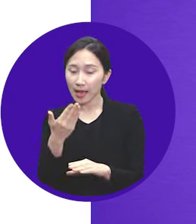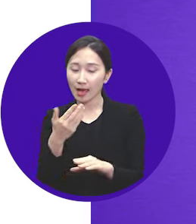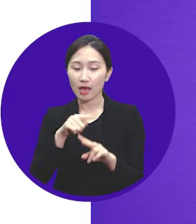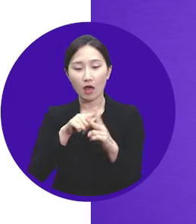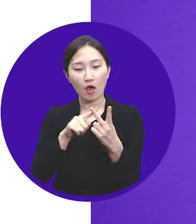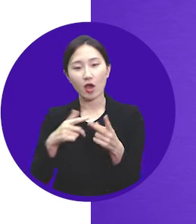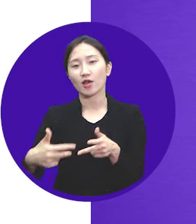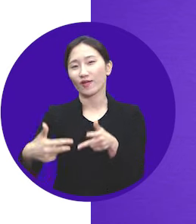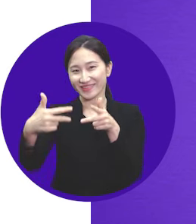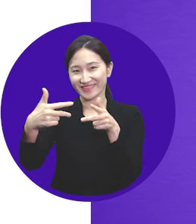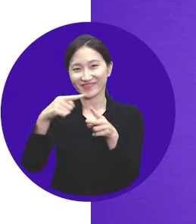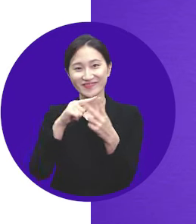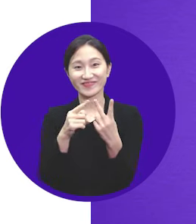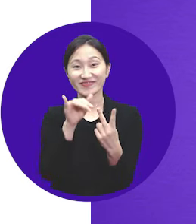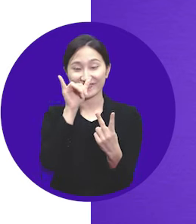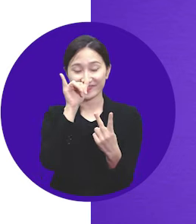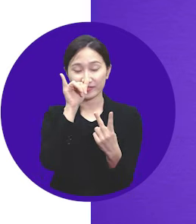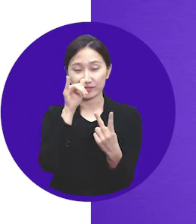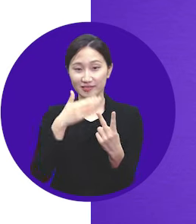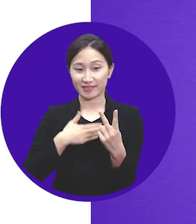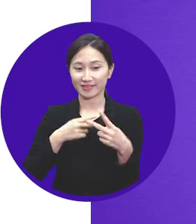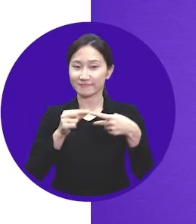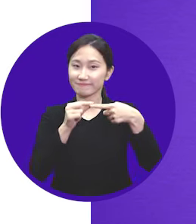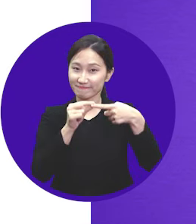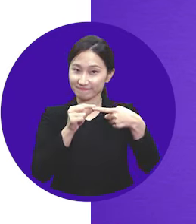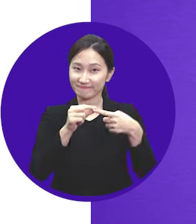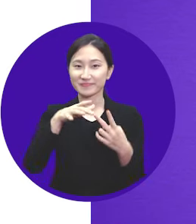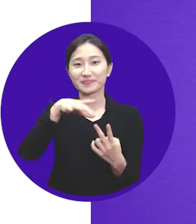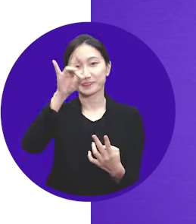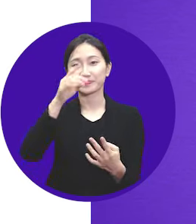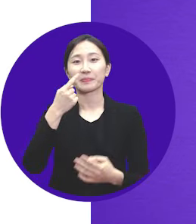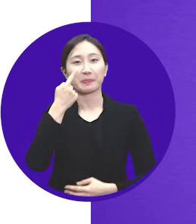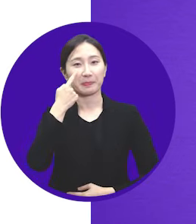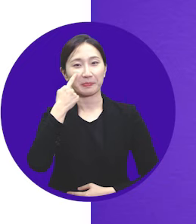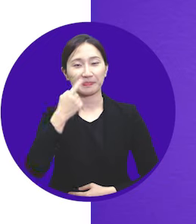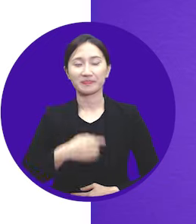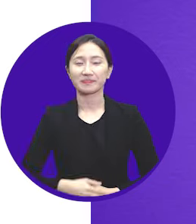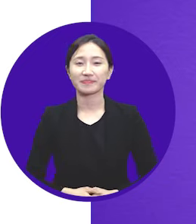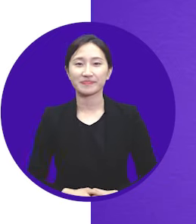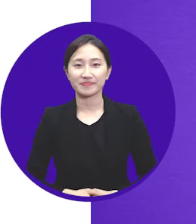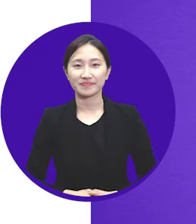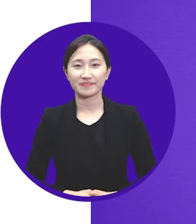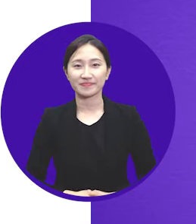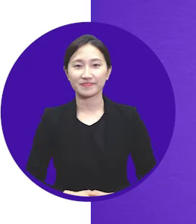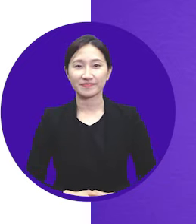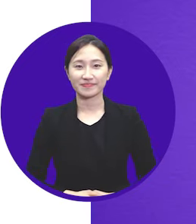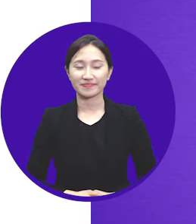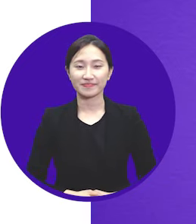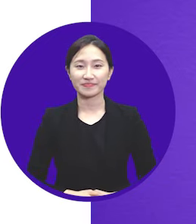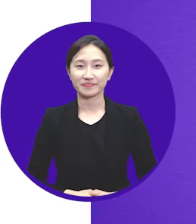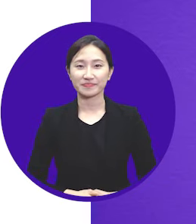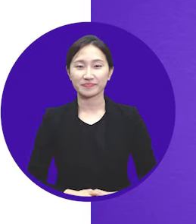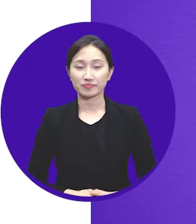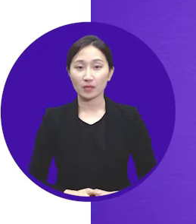하거나 영상통화를 선택하시면 되는데요. 저는 본인 명의 계좌에 1원 입금 확인으로 해볼게요.